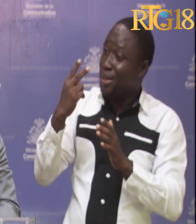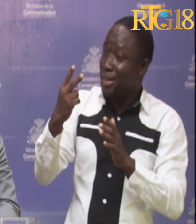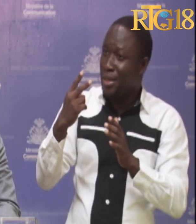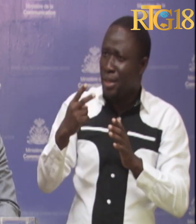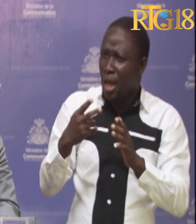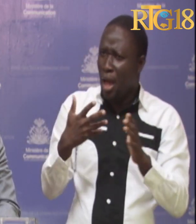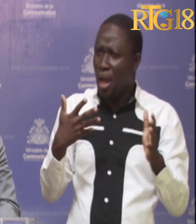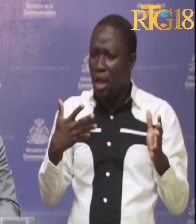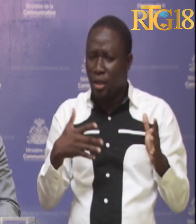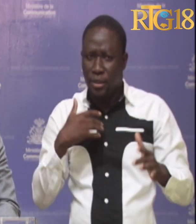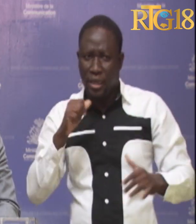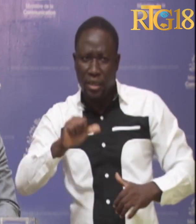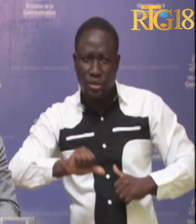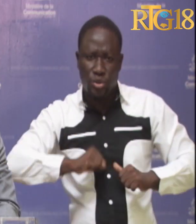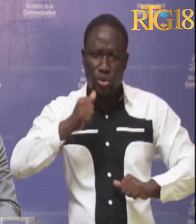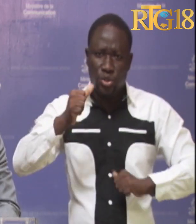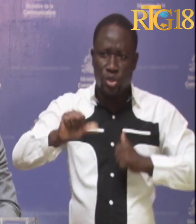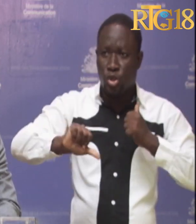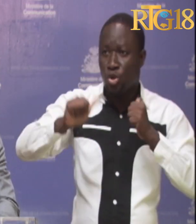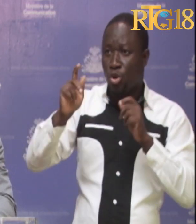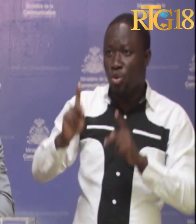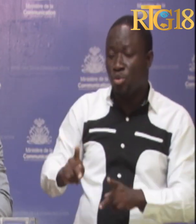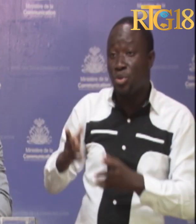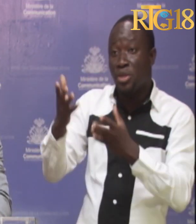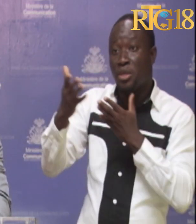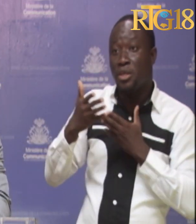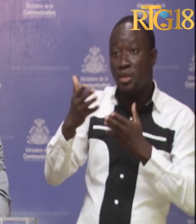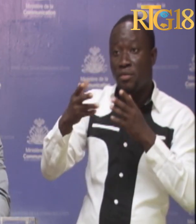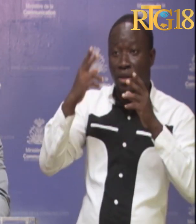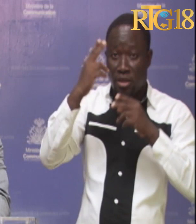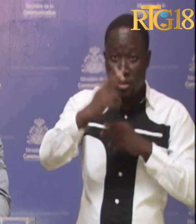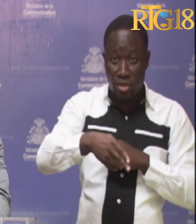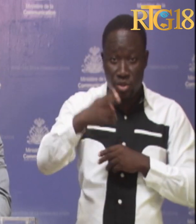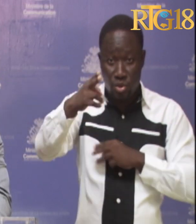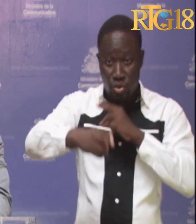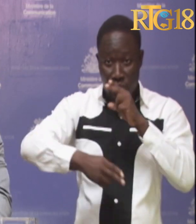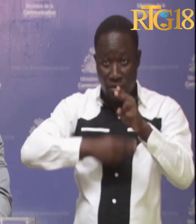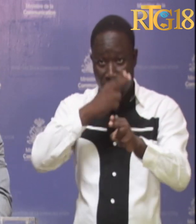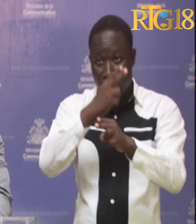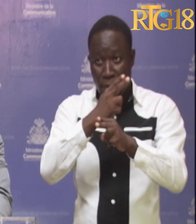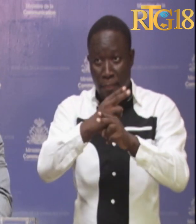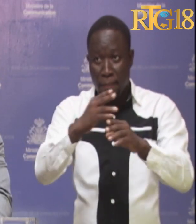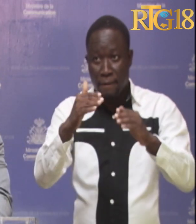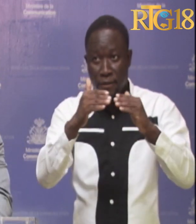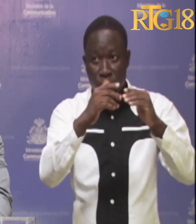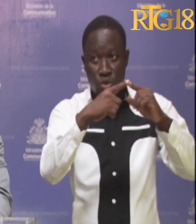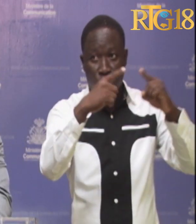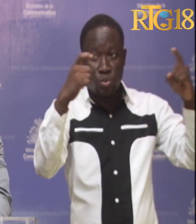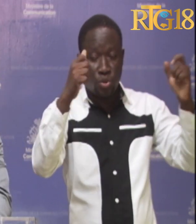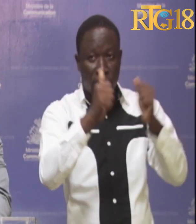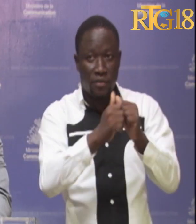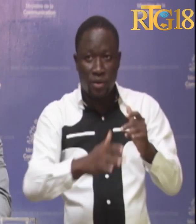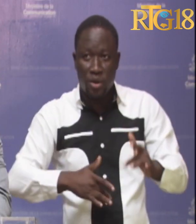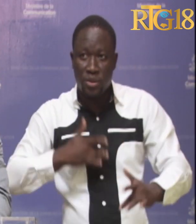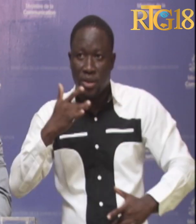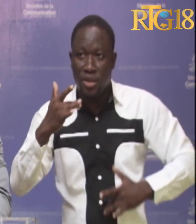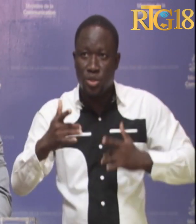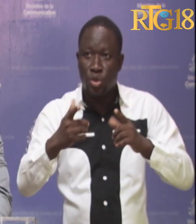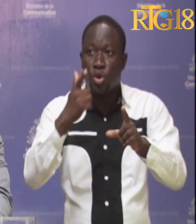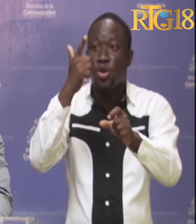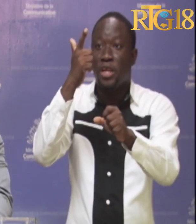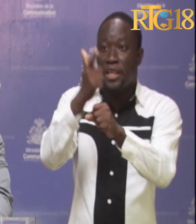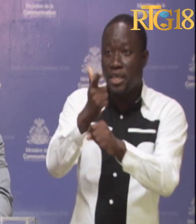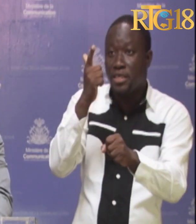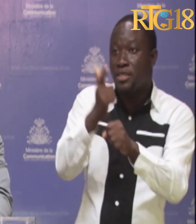hostilités de ceux qui vont à contre-courant de l'histoire universelle s'opposer aux aspirations légitimes